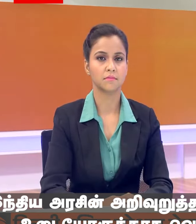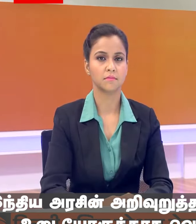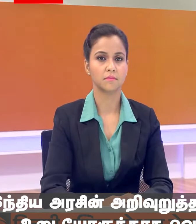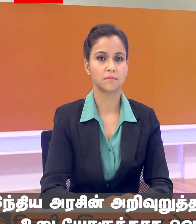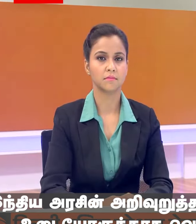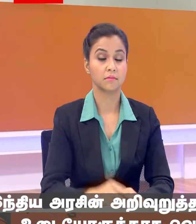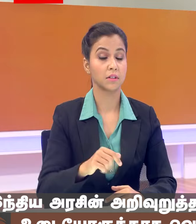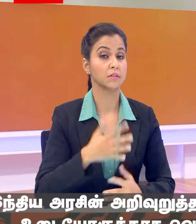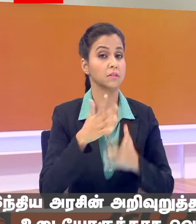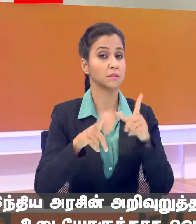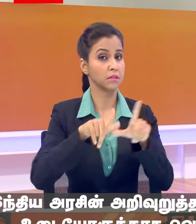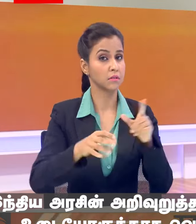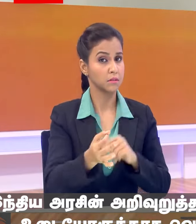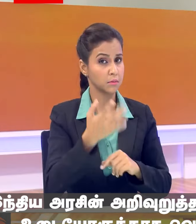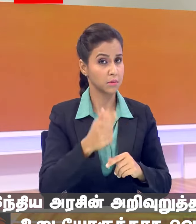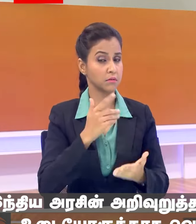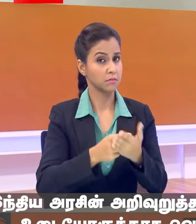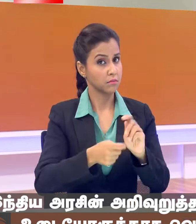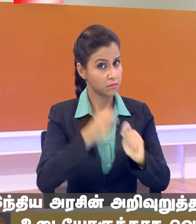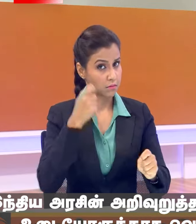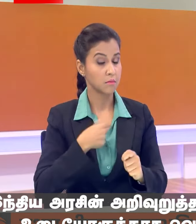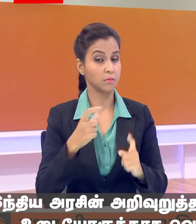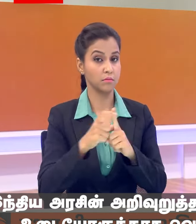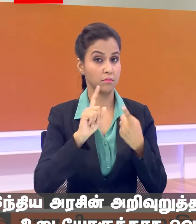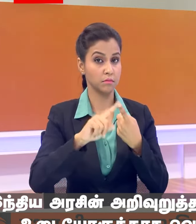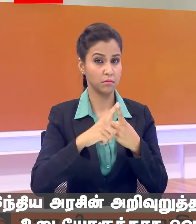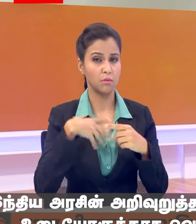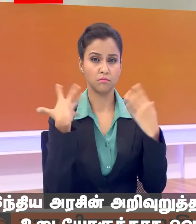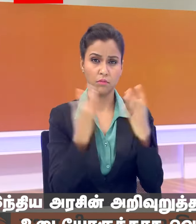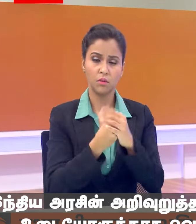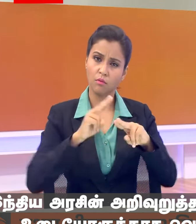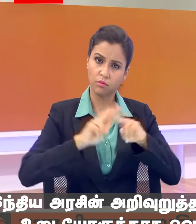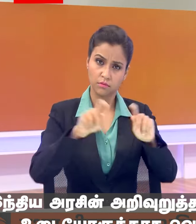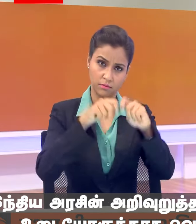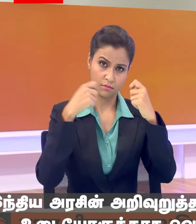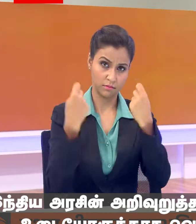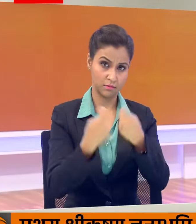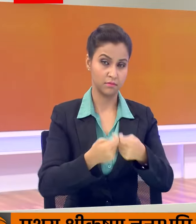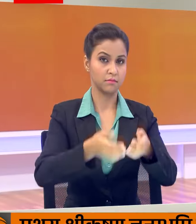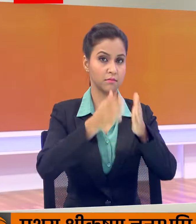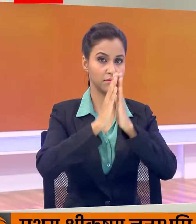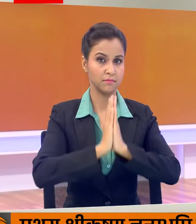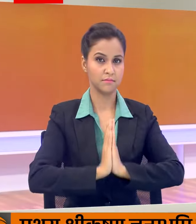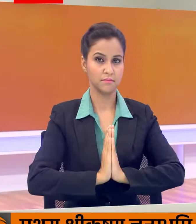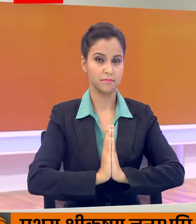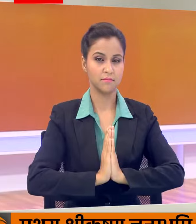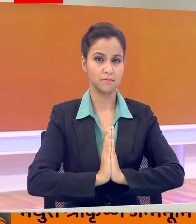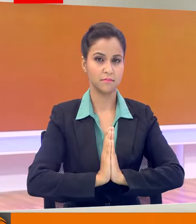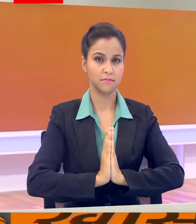तो इस विशेश समचार बॉलिटिन में बस इतना ही मुझे और दीपाली और साथी साथ हमारी पूरी टीम को दीजे इजाज़त नमस्कार